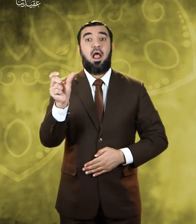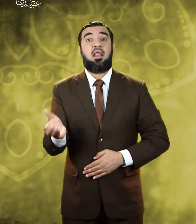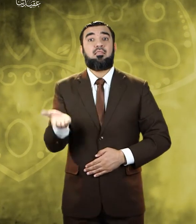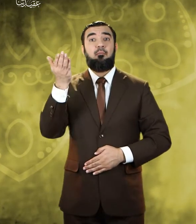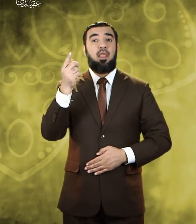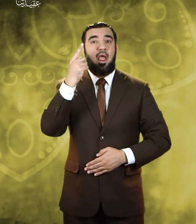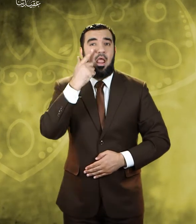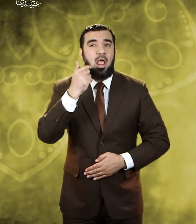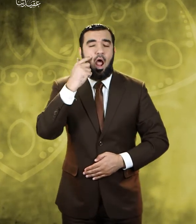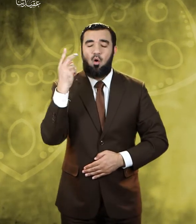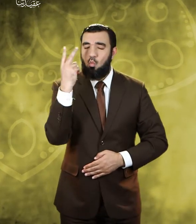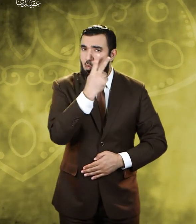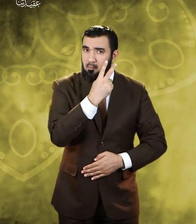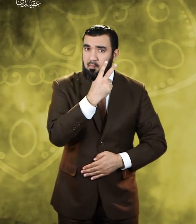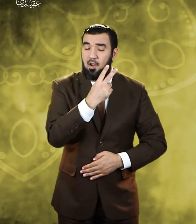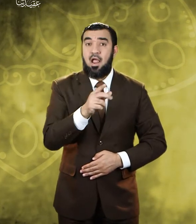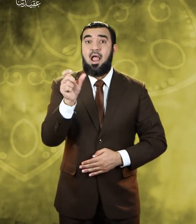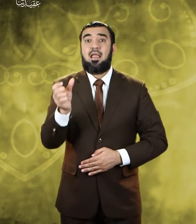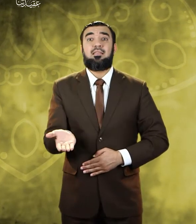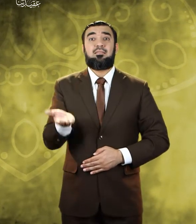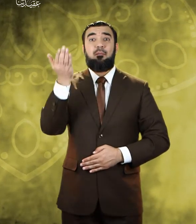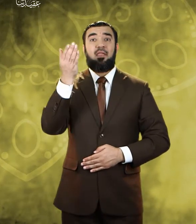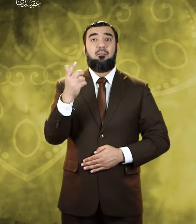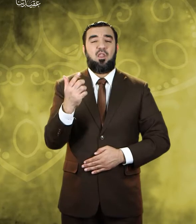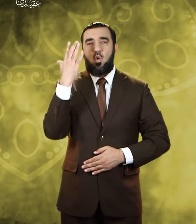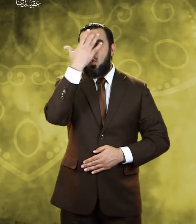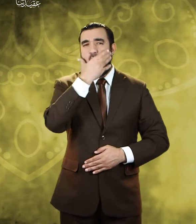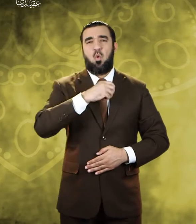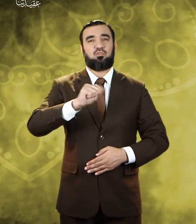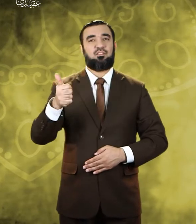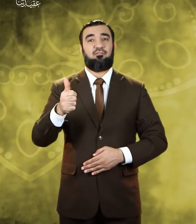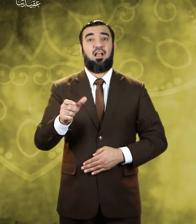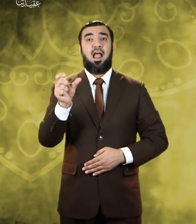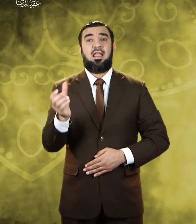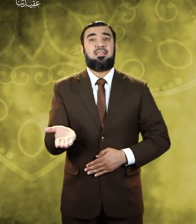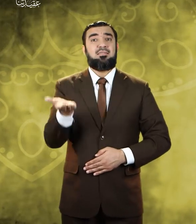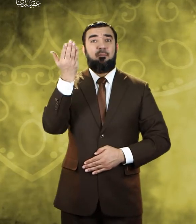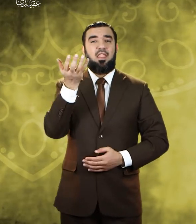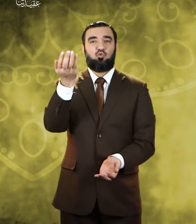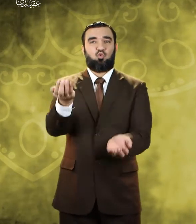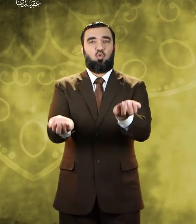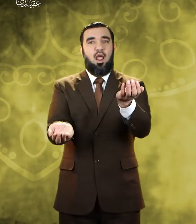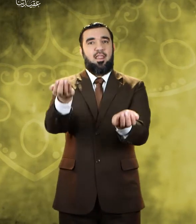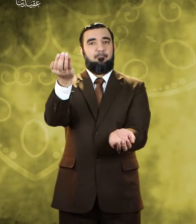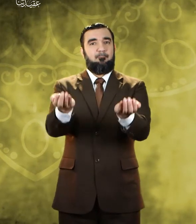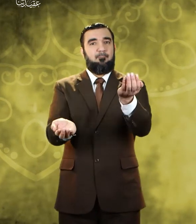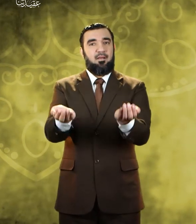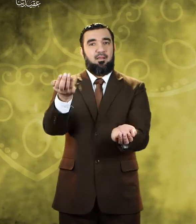ويعقوب ويوسف وشعيب